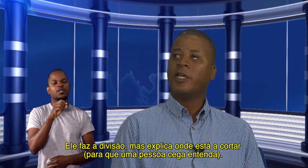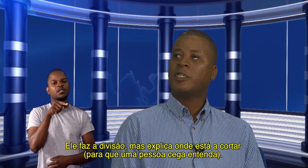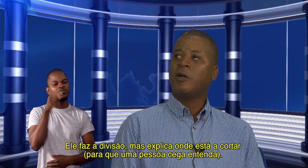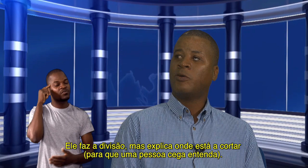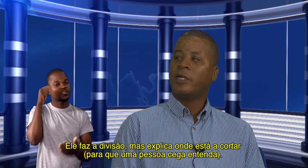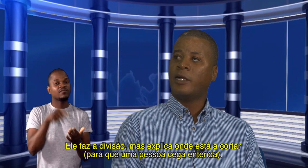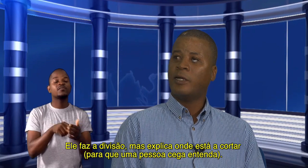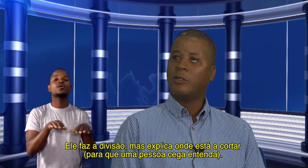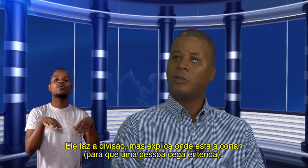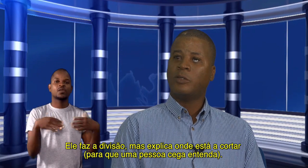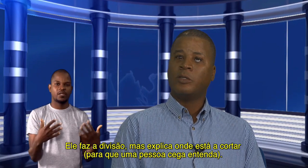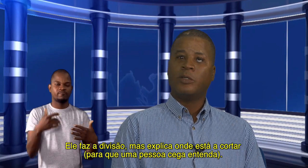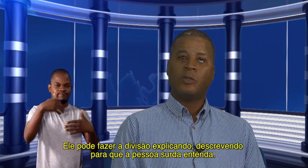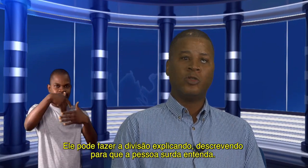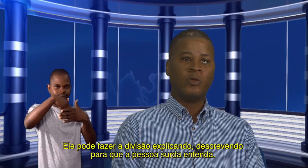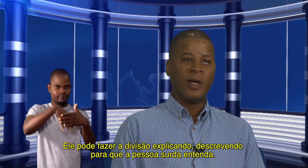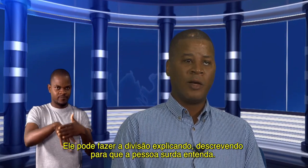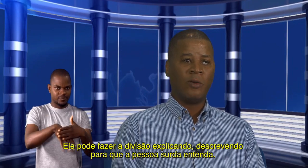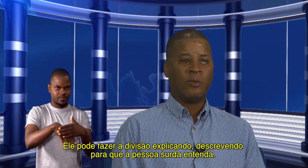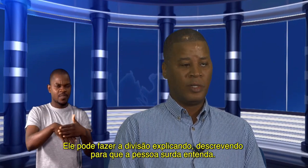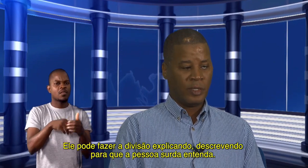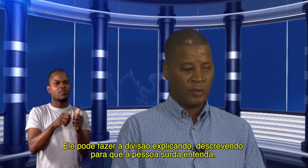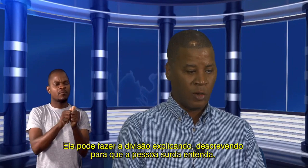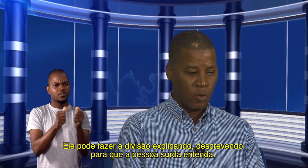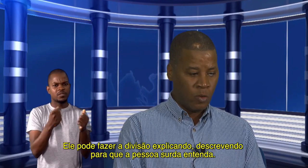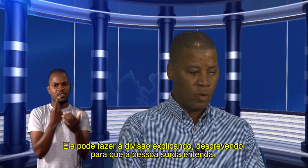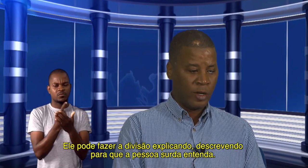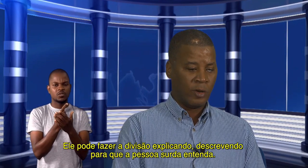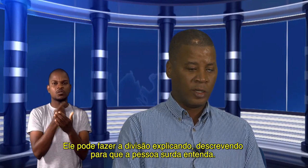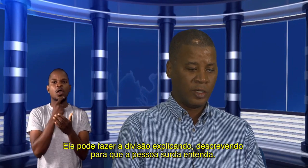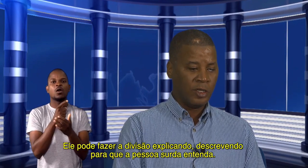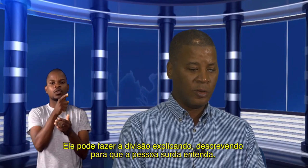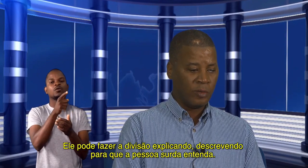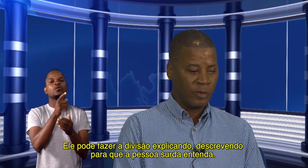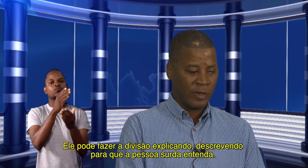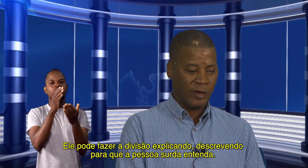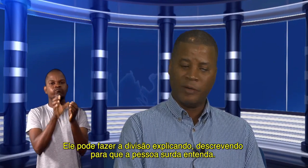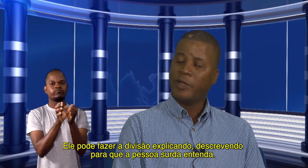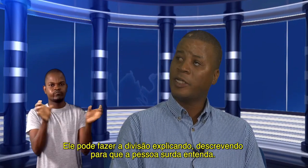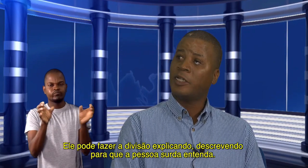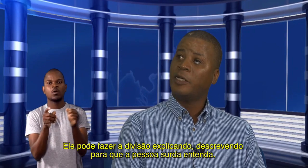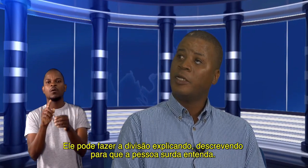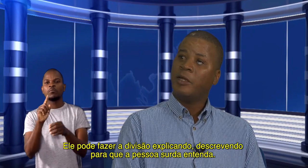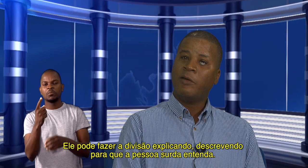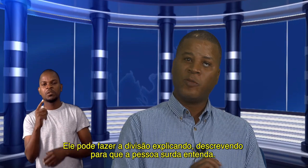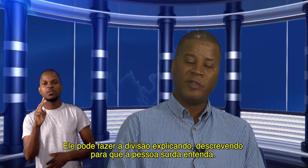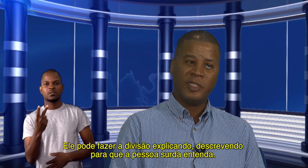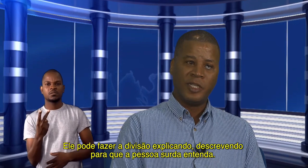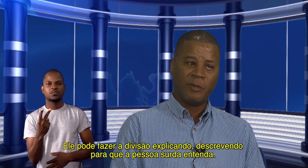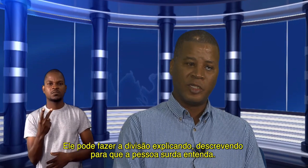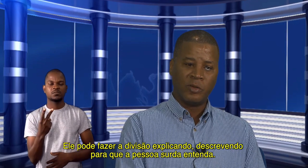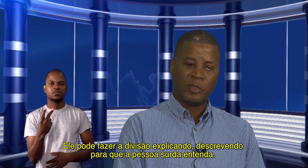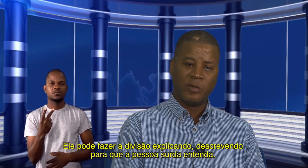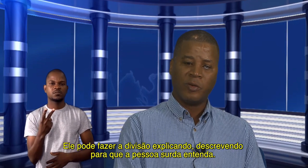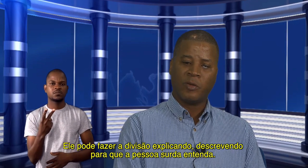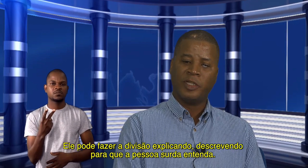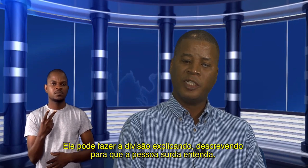é que está a cortar. O João, então, o é o artigo, quer dizer, ele pode dizer, mas quando diz,